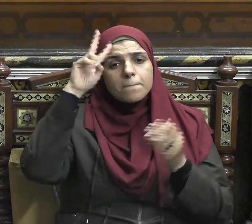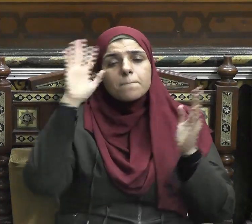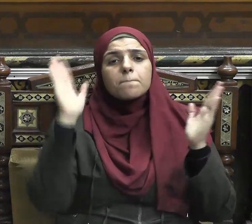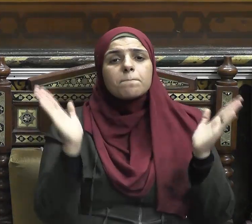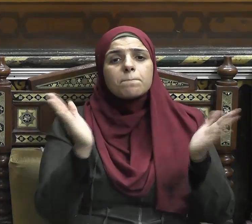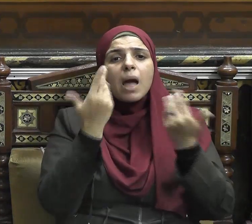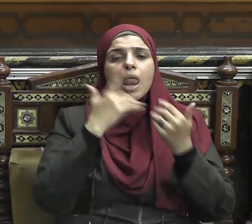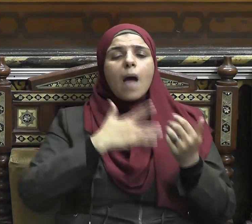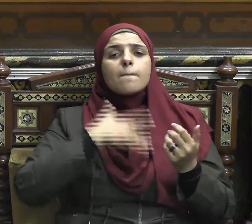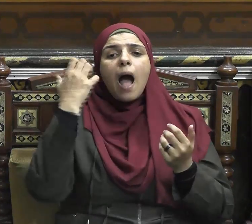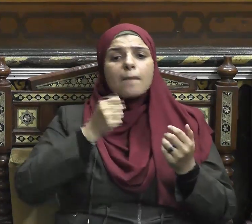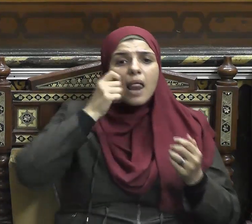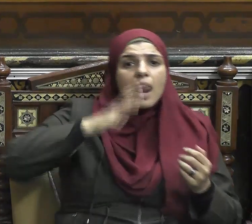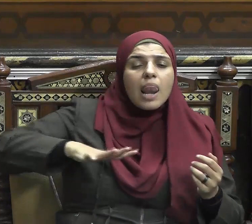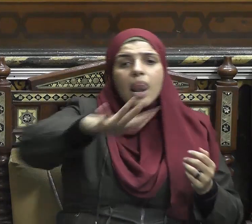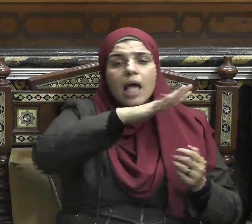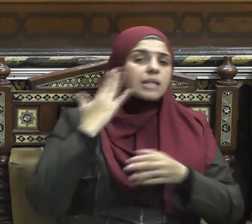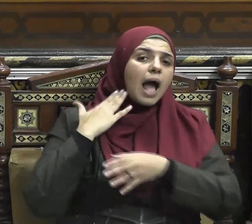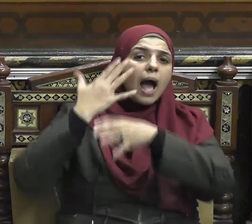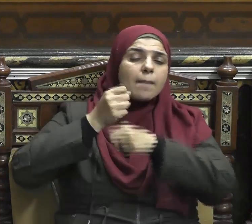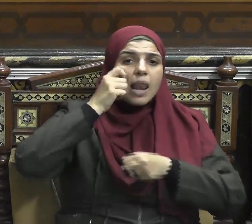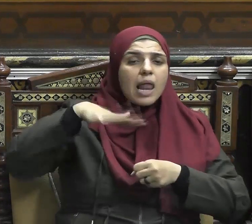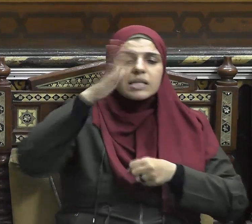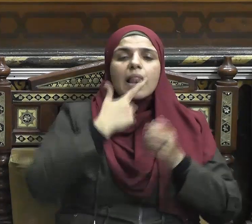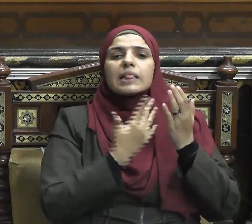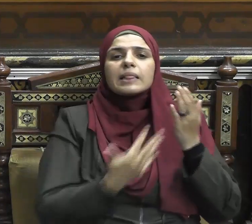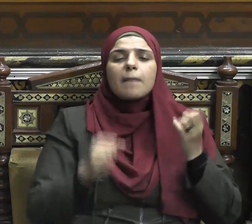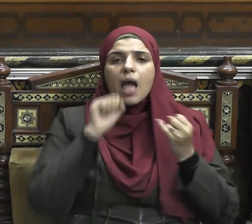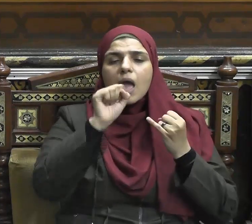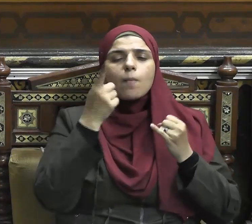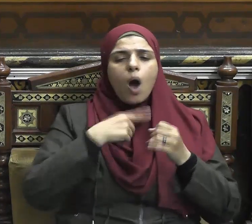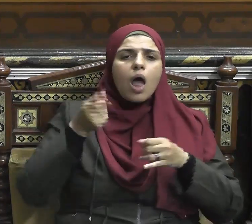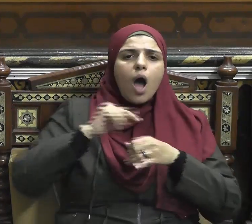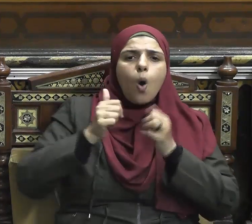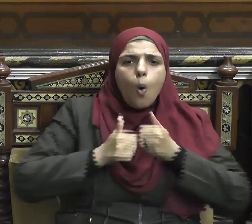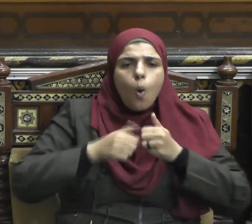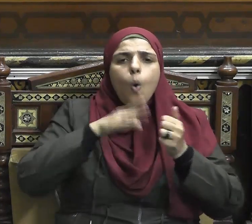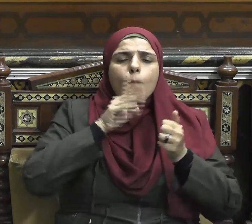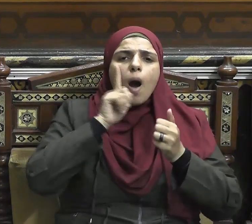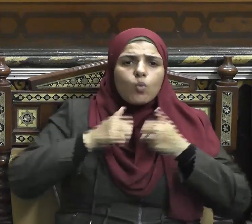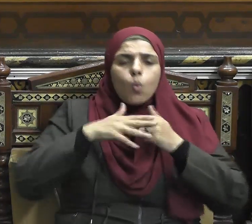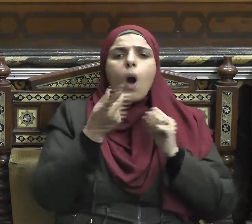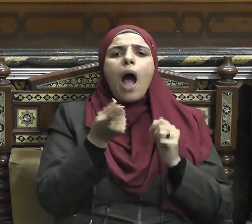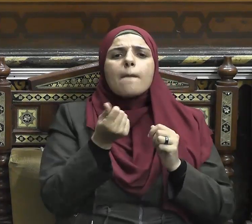فالمسلم الحقيقي لا يكذب ولا يغش ولا يخون